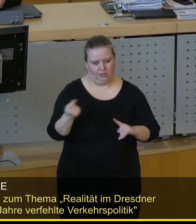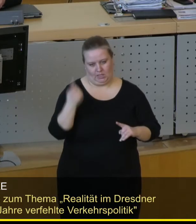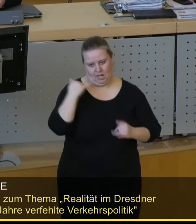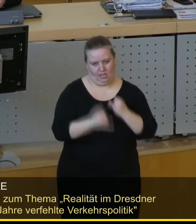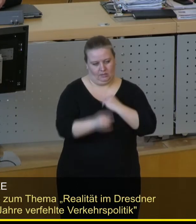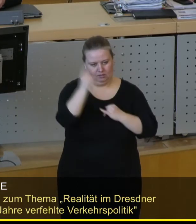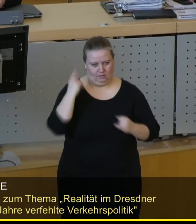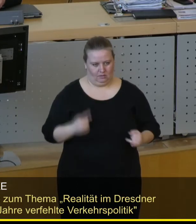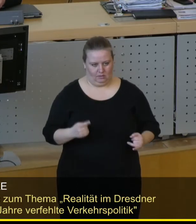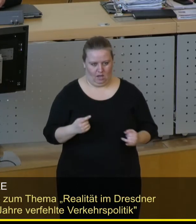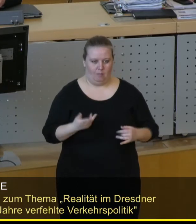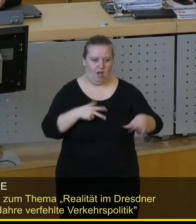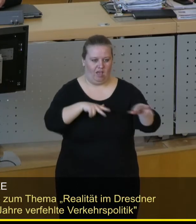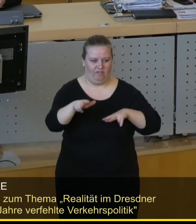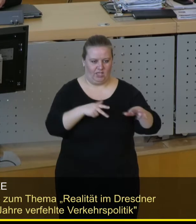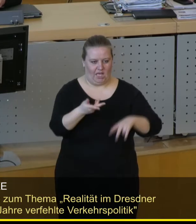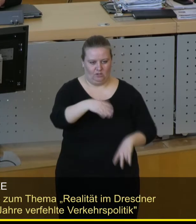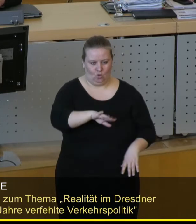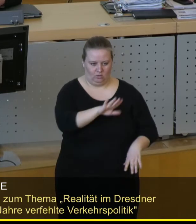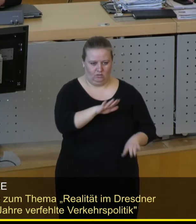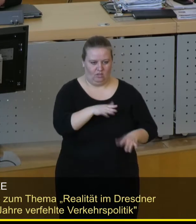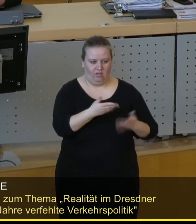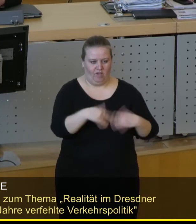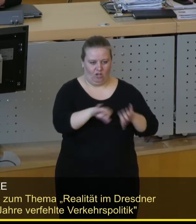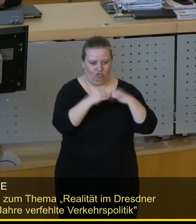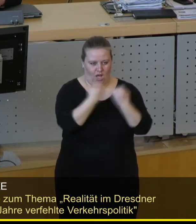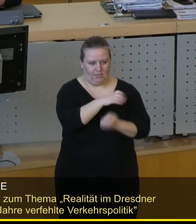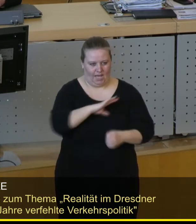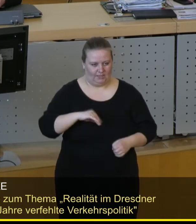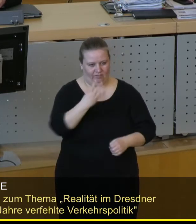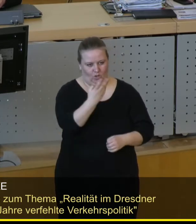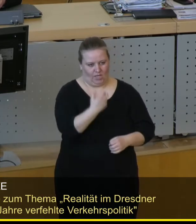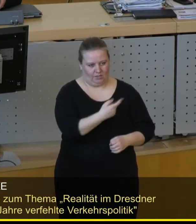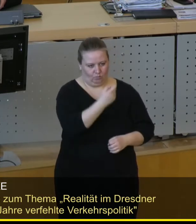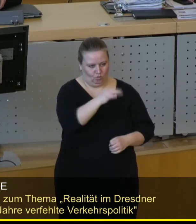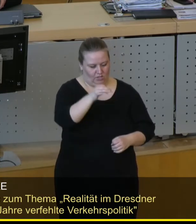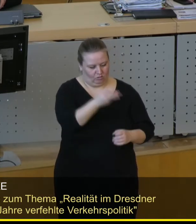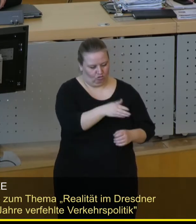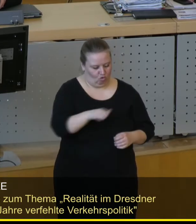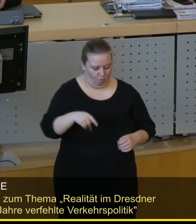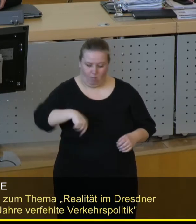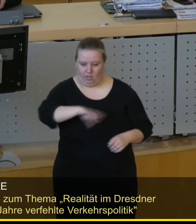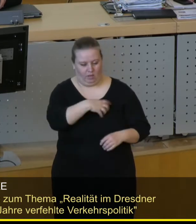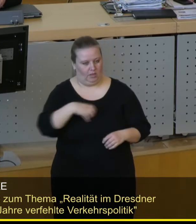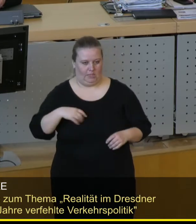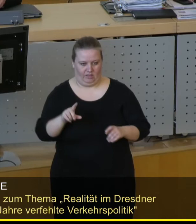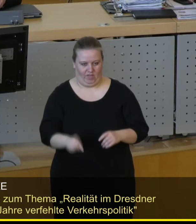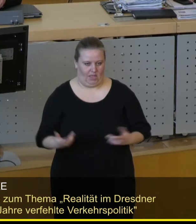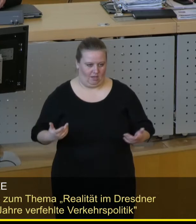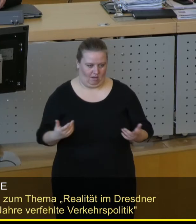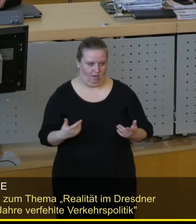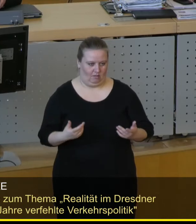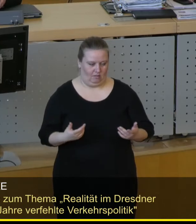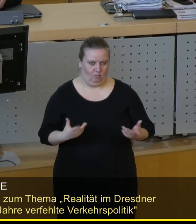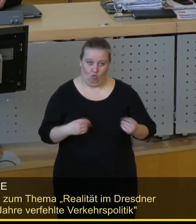letzten Jahr gewesen bei den Verkehrstoten. In Freistaat Sachsen sind letztes Jahr 34 Prozent mehr Menschen auf Straßen durch Autos ums Leben gekommen als